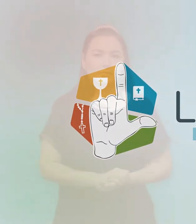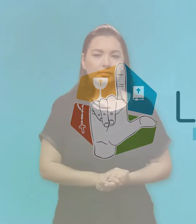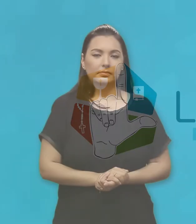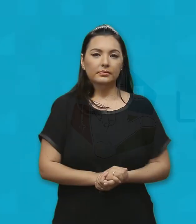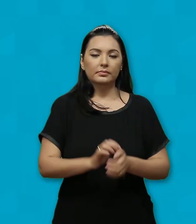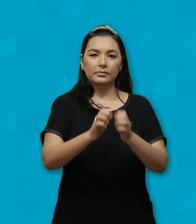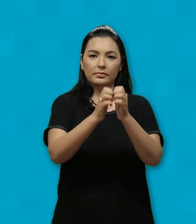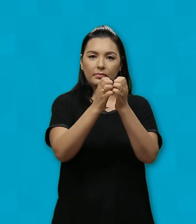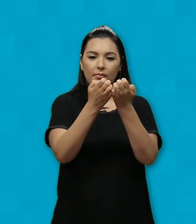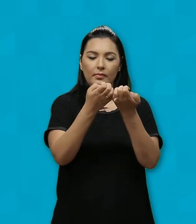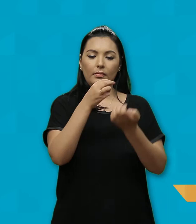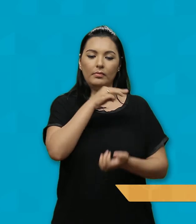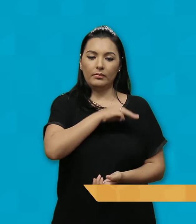Evangelho de Mateus